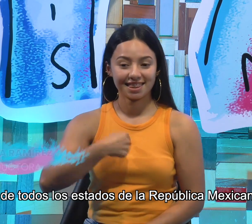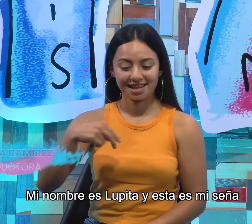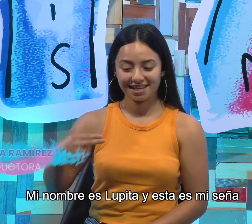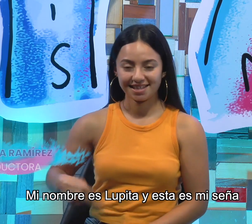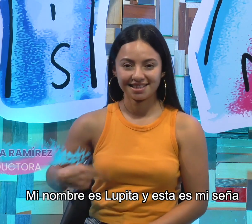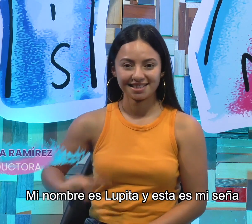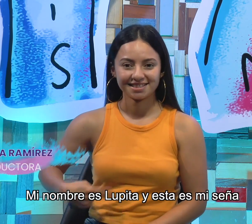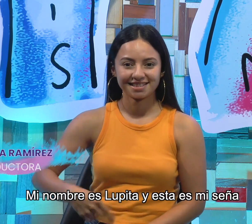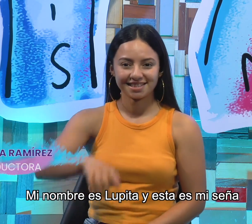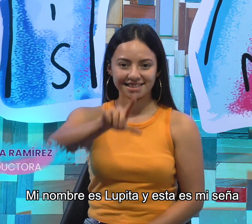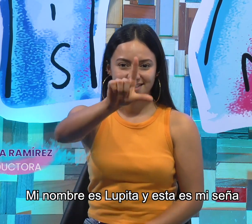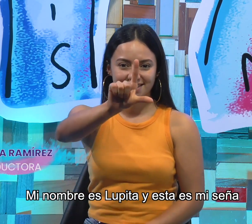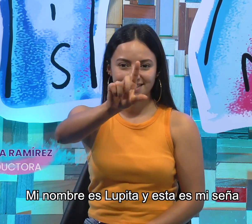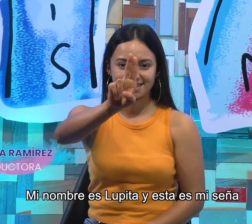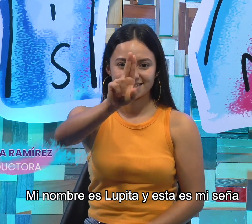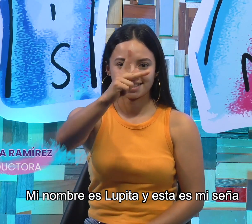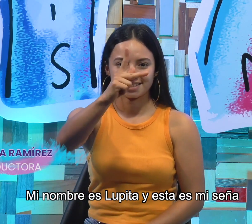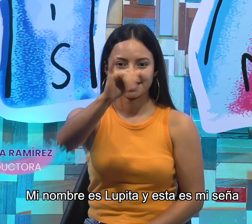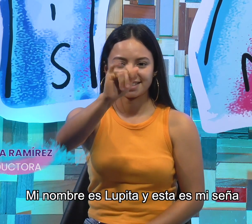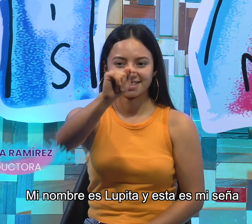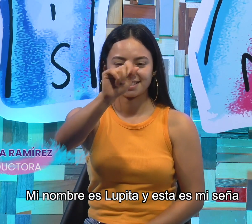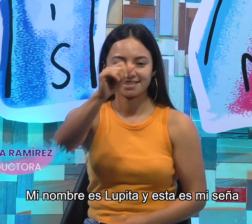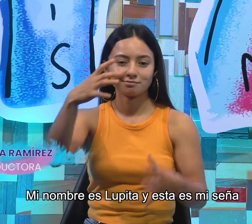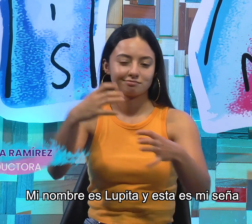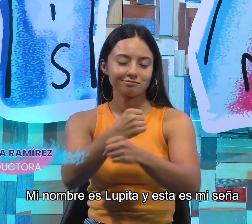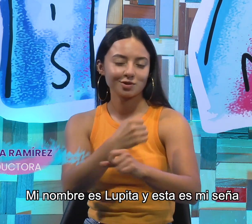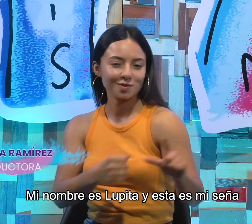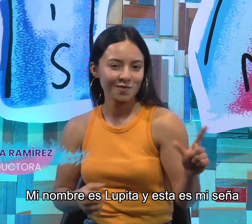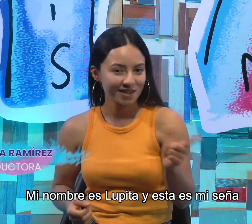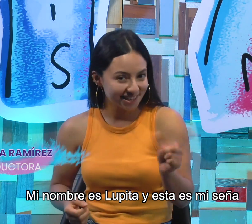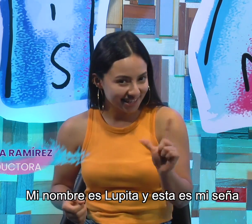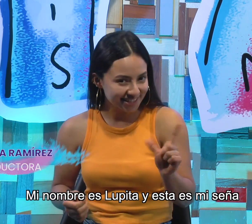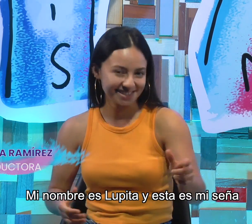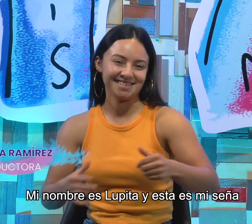We'll be right back.